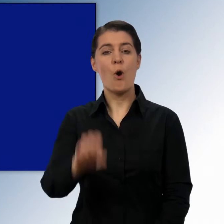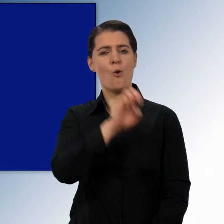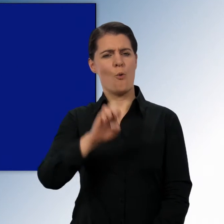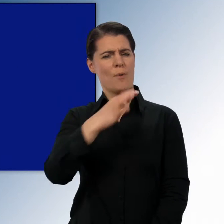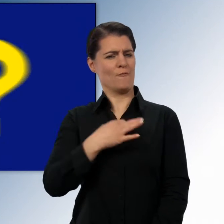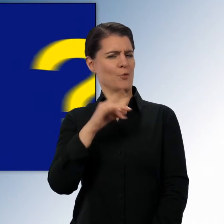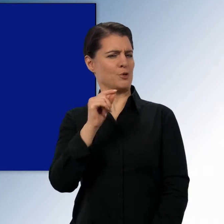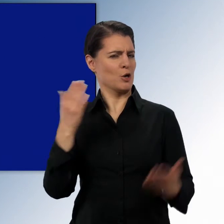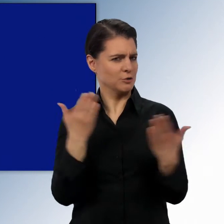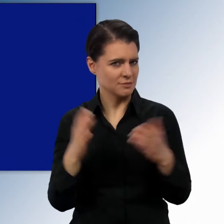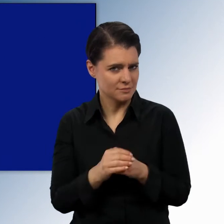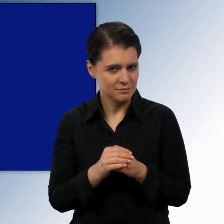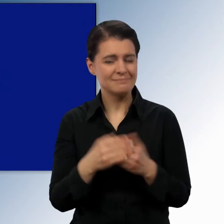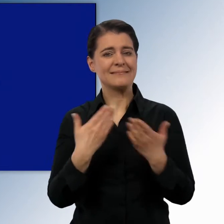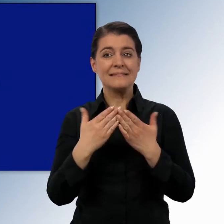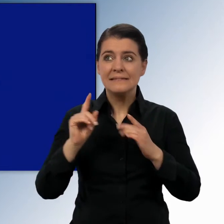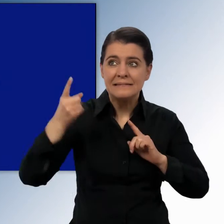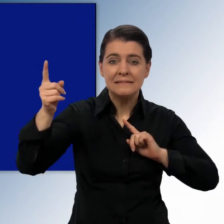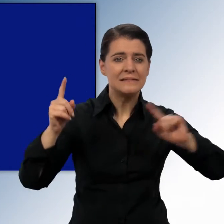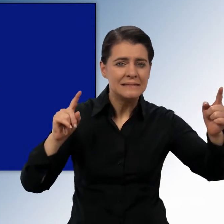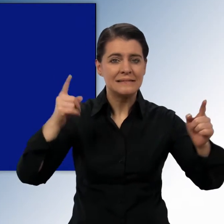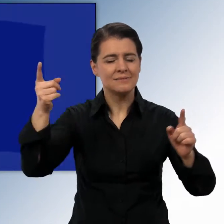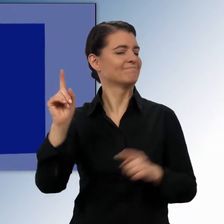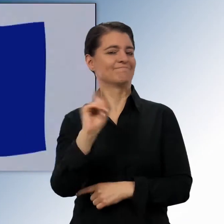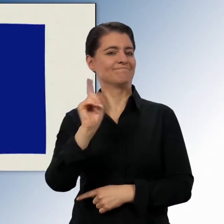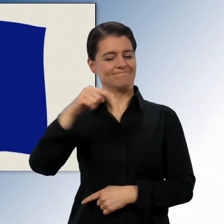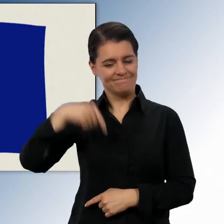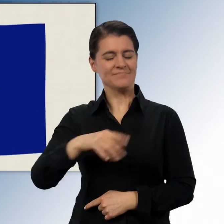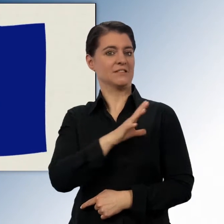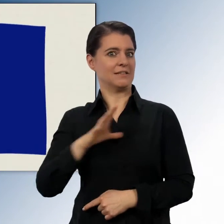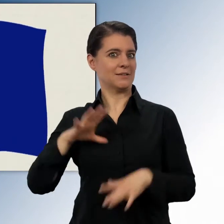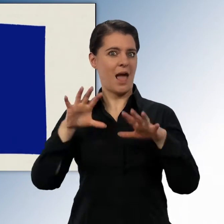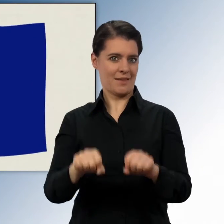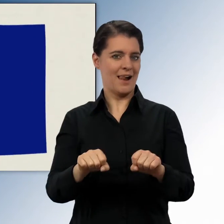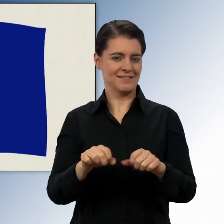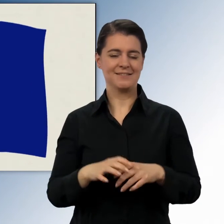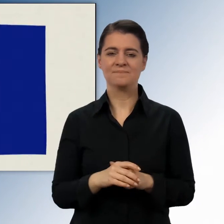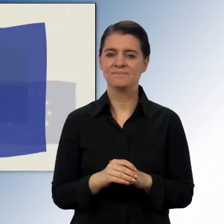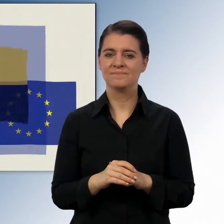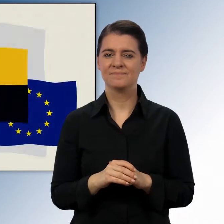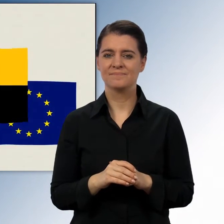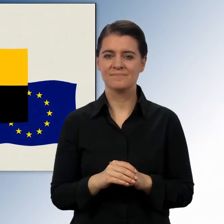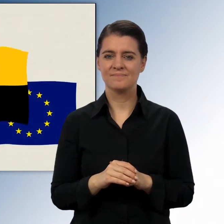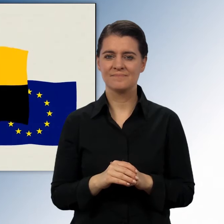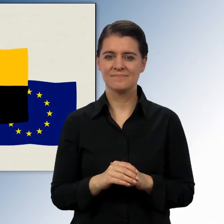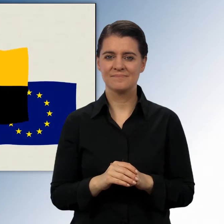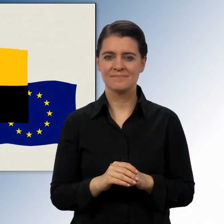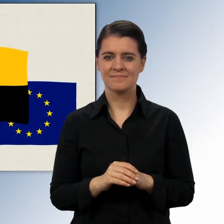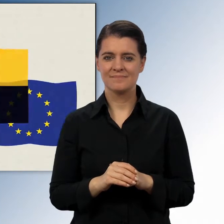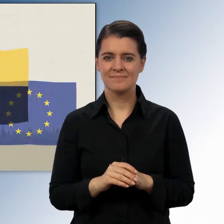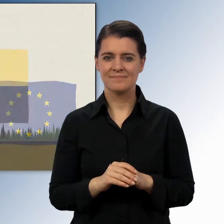Was geht uns Europa an? Dafür brauchst du nicht weit schauen. Europa ist hier, in Sachsen-Anhalt.